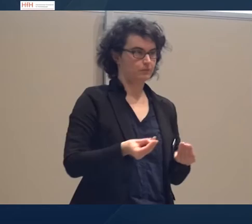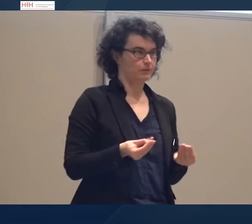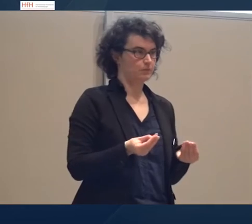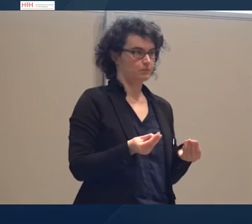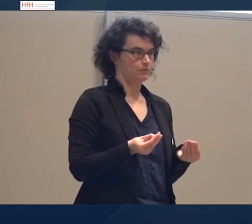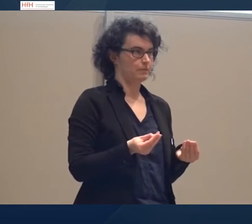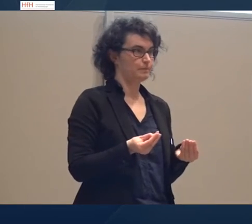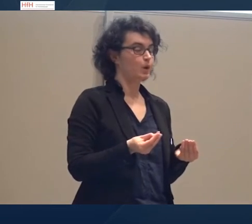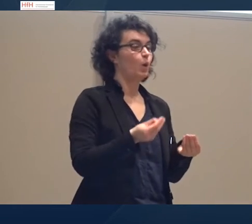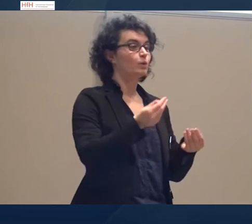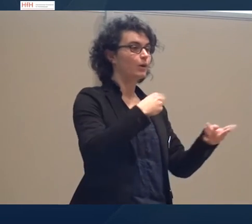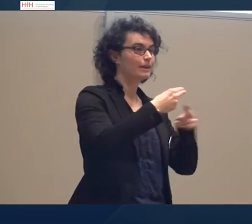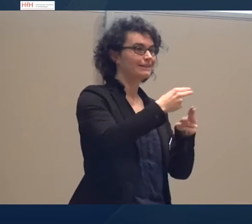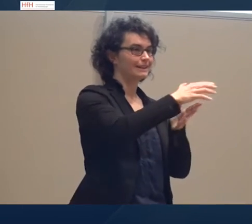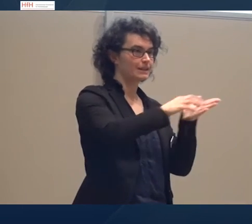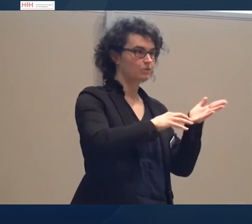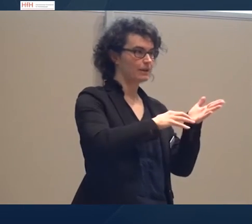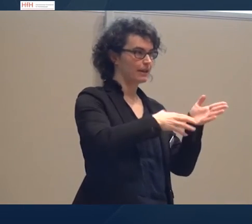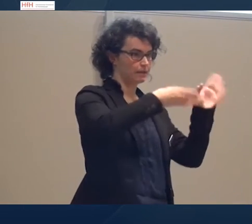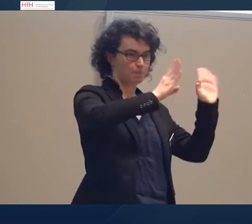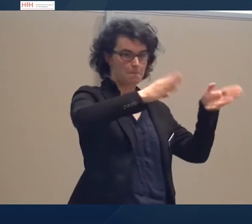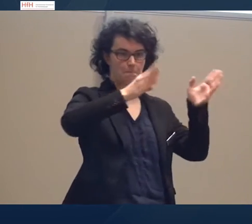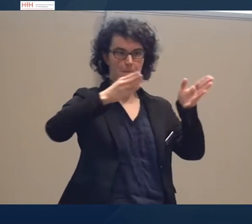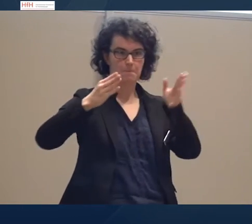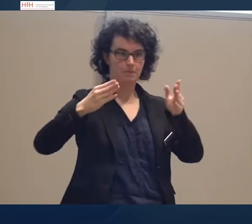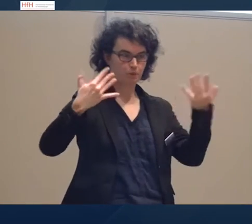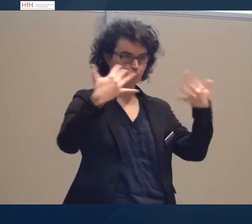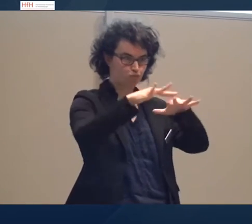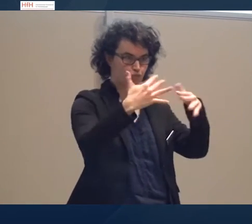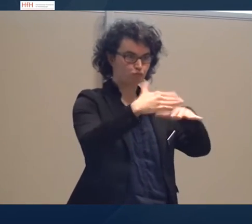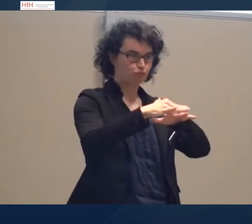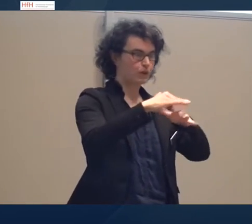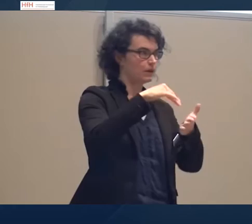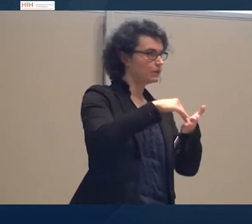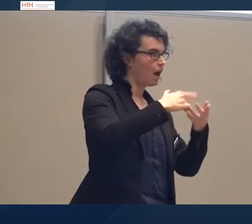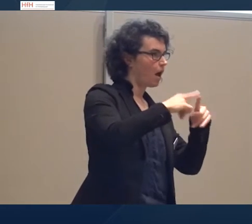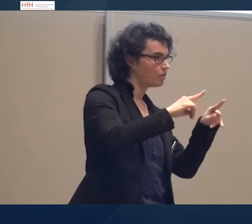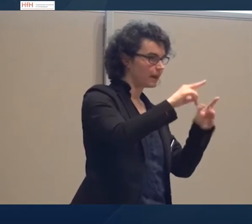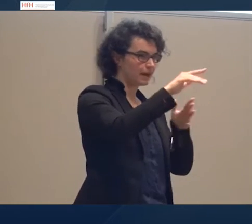Und die Hintertextualität wäre das letzte Kriterium, das ist steht der Text in Verbindung mit anderen Texten oder dem Vorwissen.